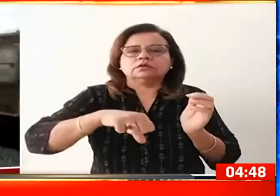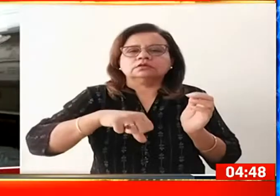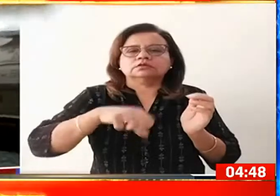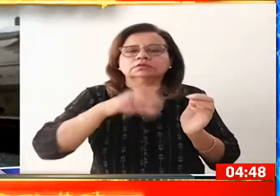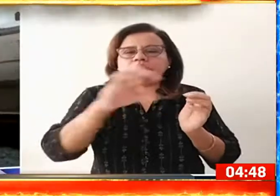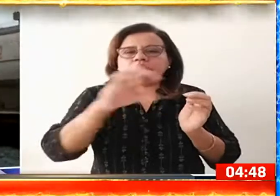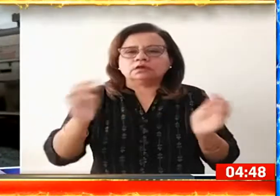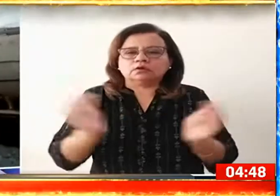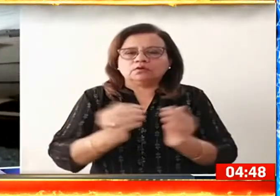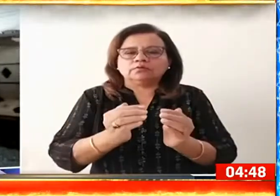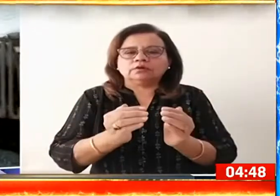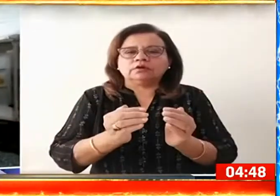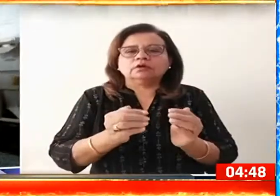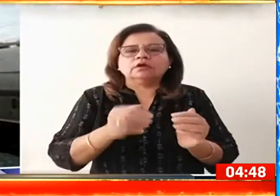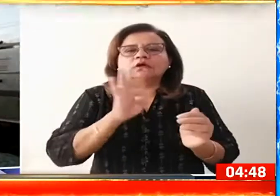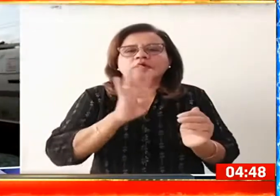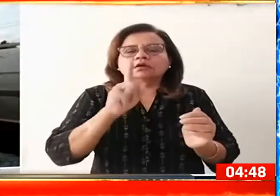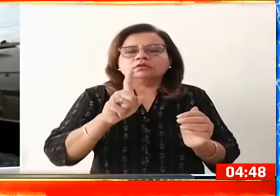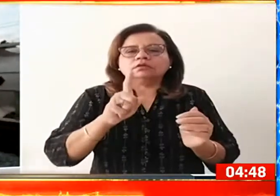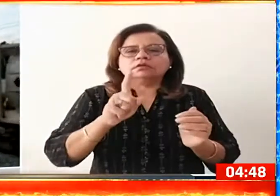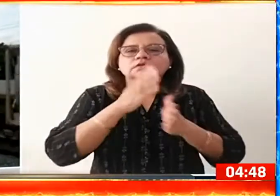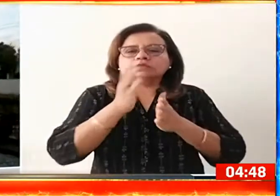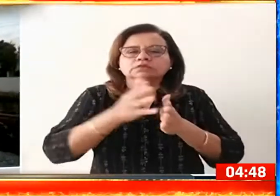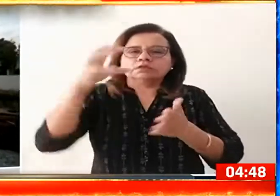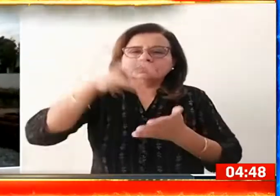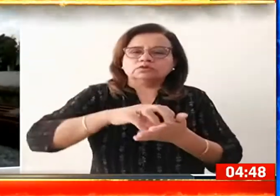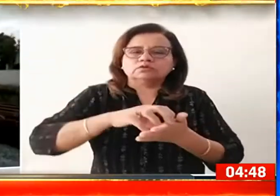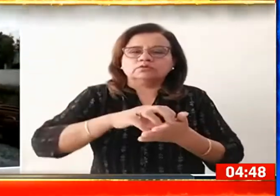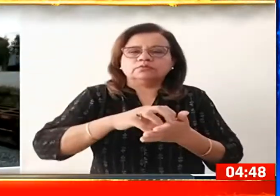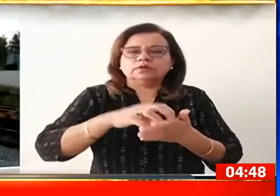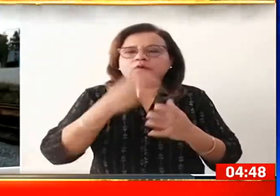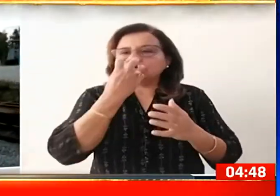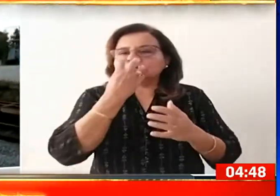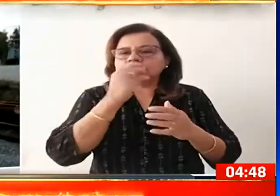41 स्टेशनों पर आक्सिजन उतार चुकी है